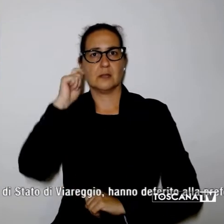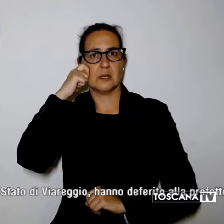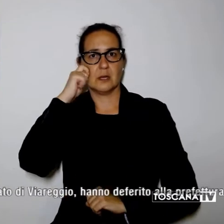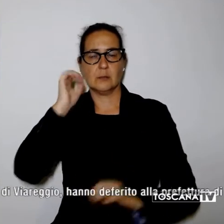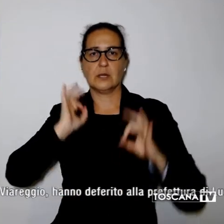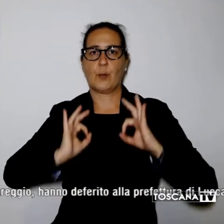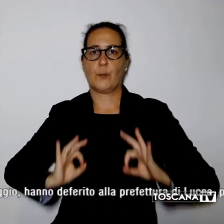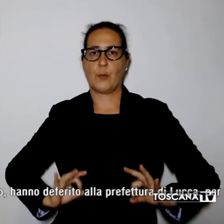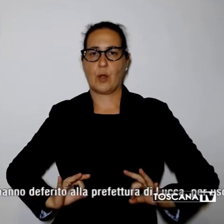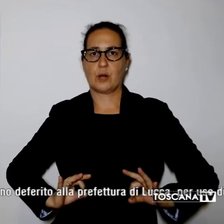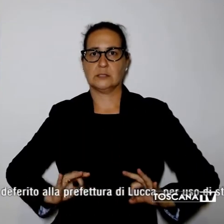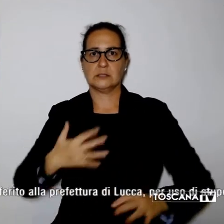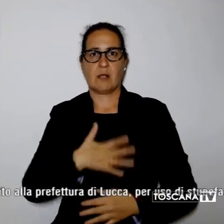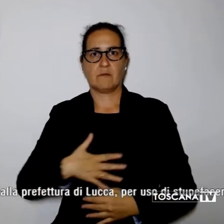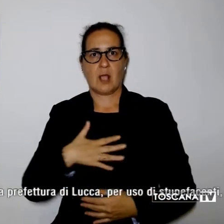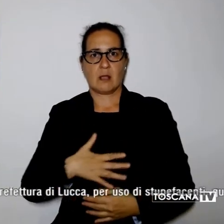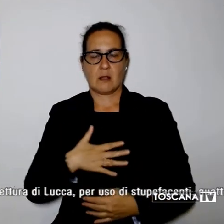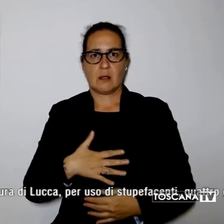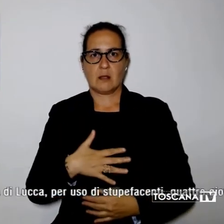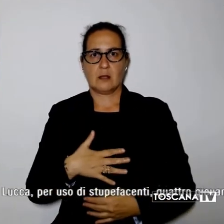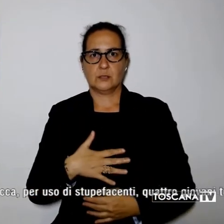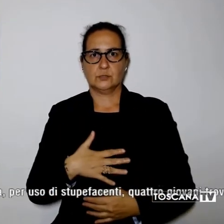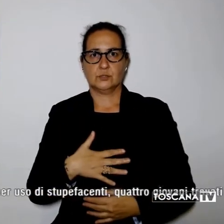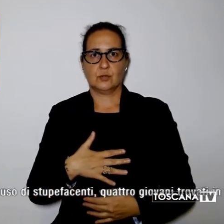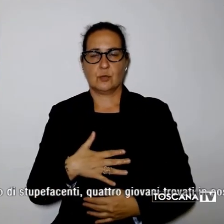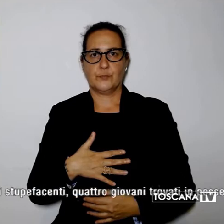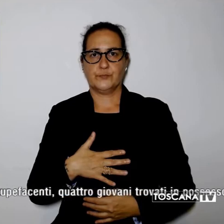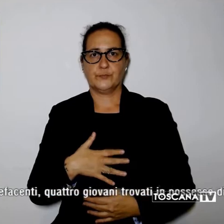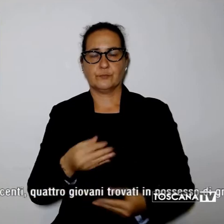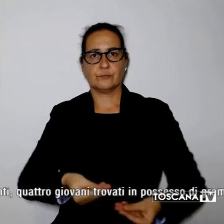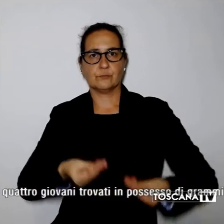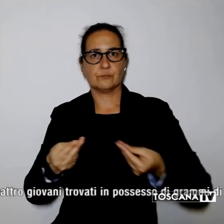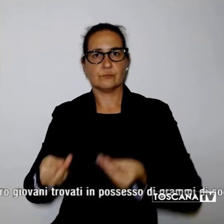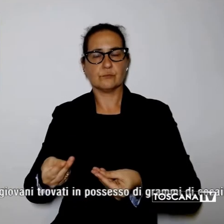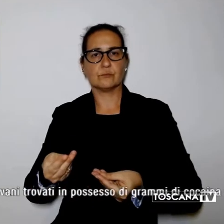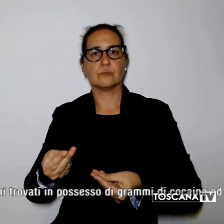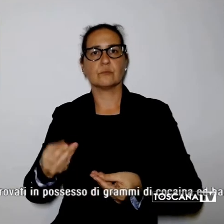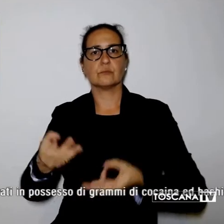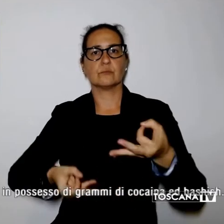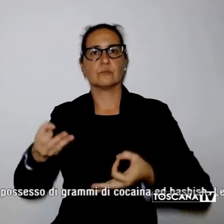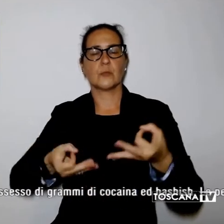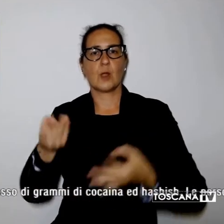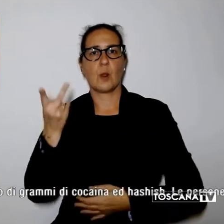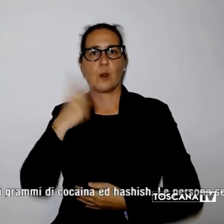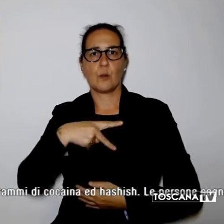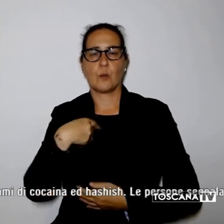Viareggio hanno deferito alla Prefettura di Lucca per uso di stupefacenti quattro giovani trovati in